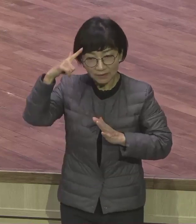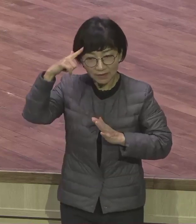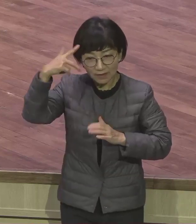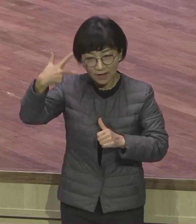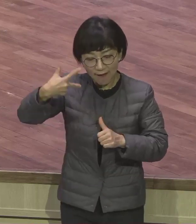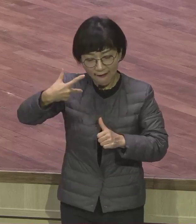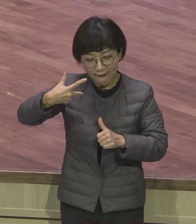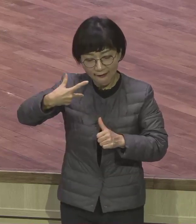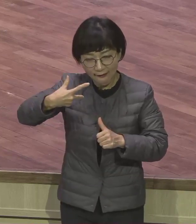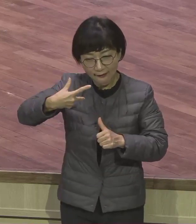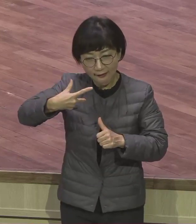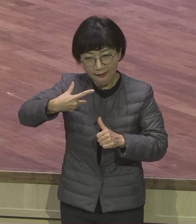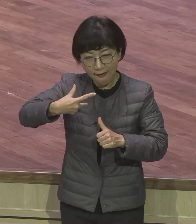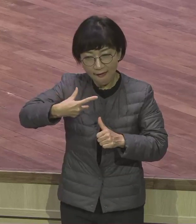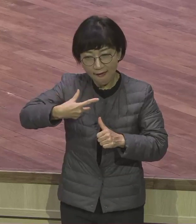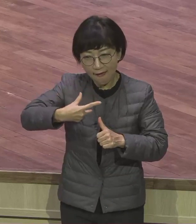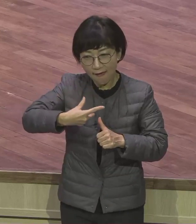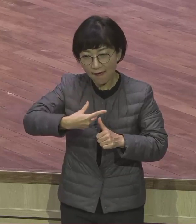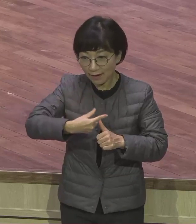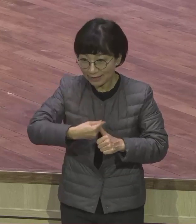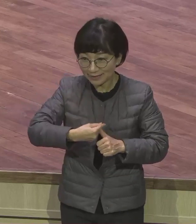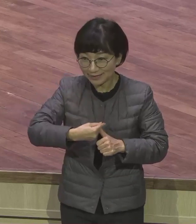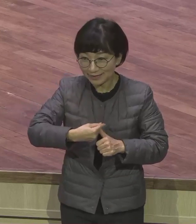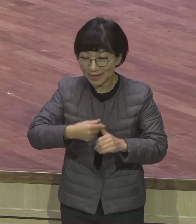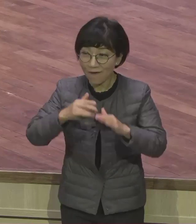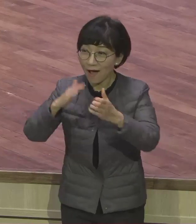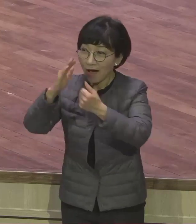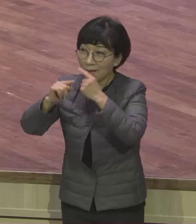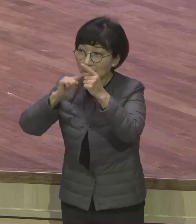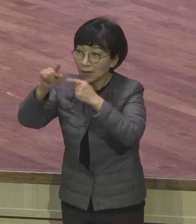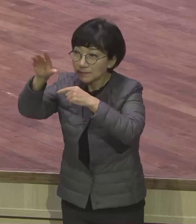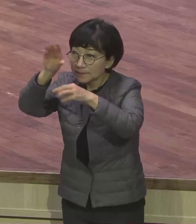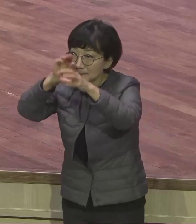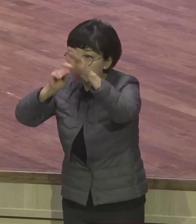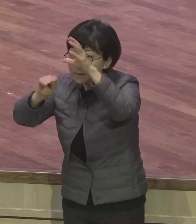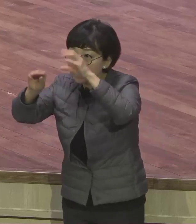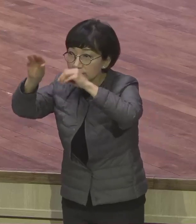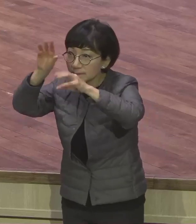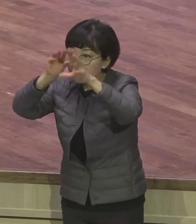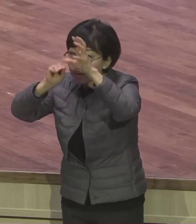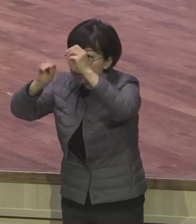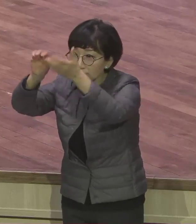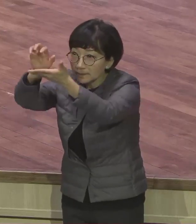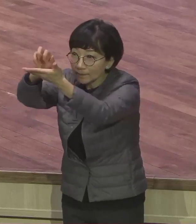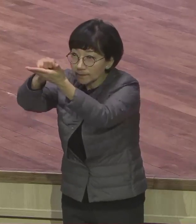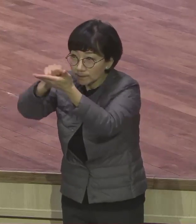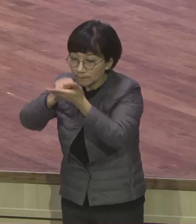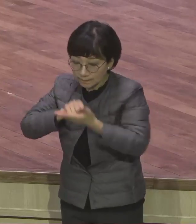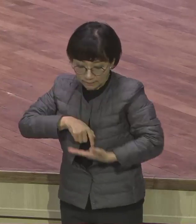말씀을 받고 내 것으로 완전히 소화시키는 것이 과정입니다 과정 혼자